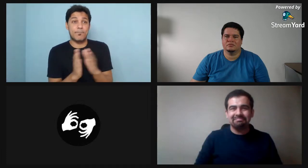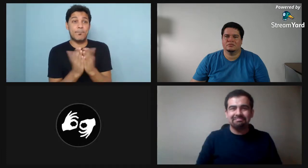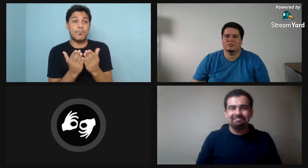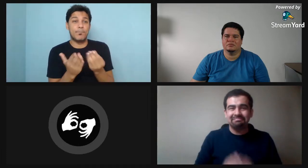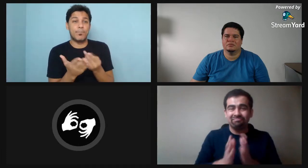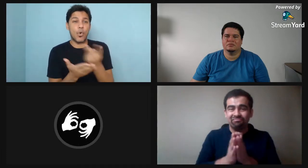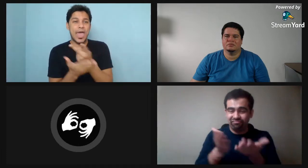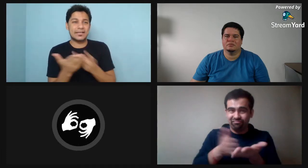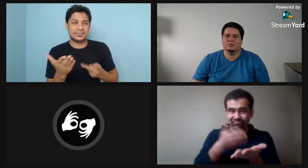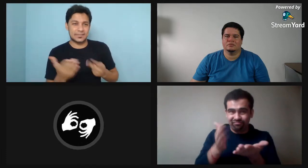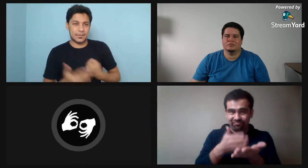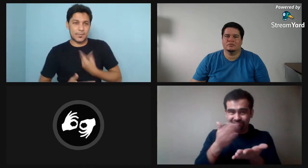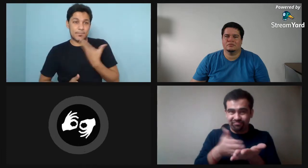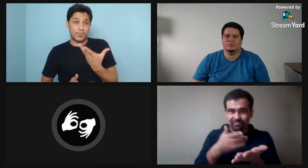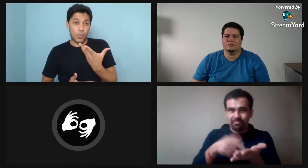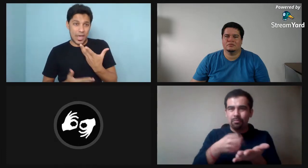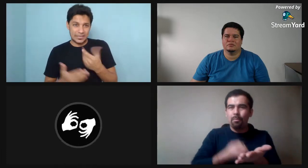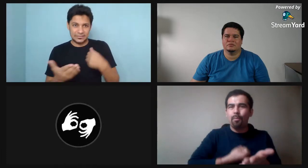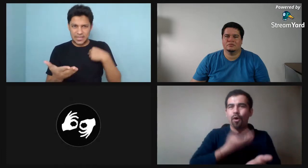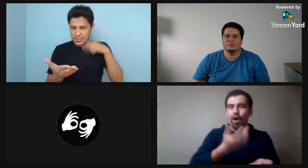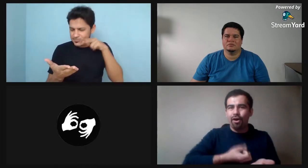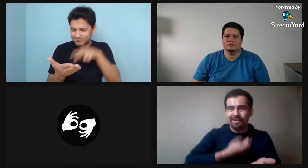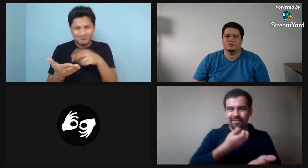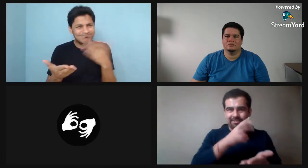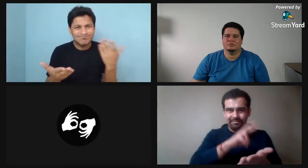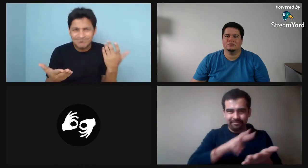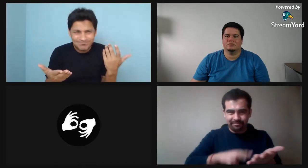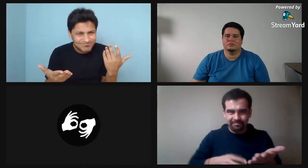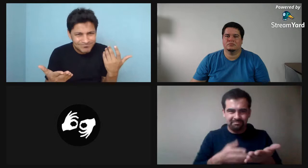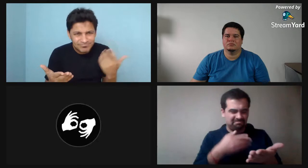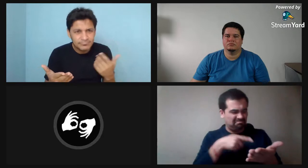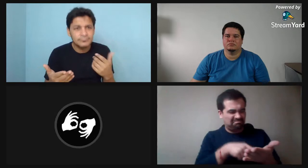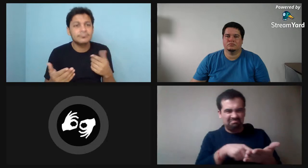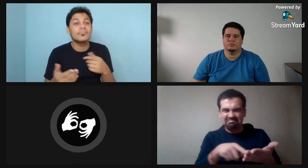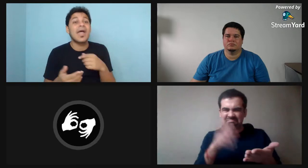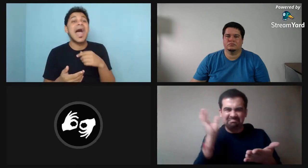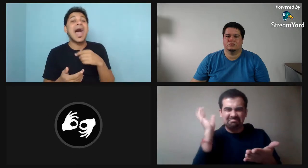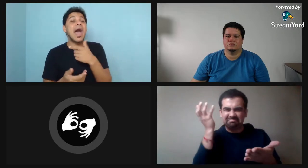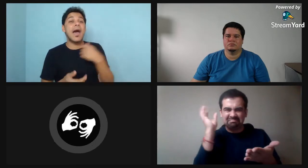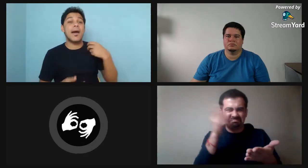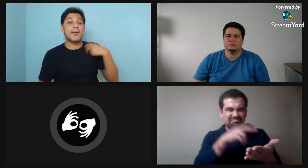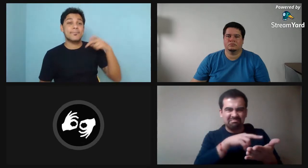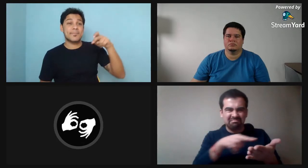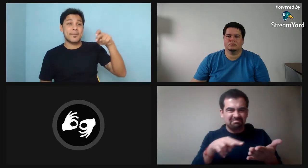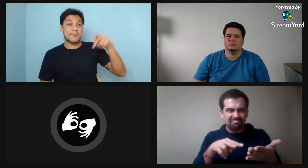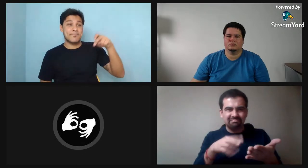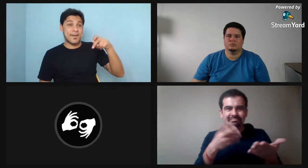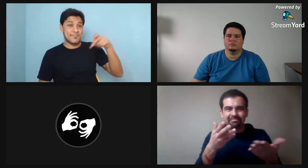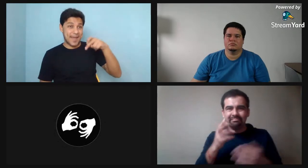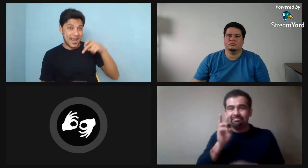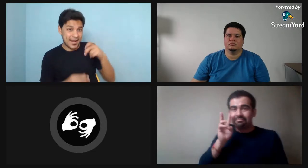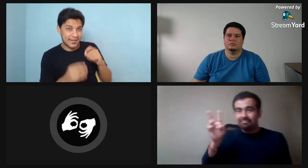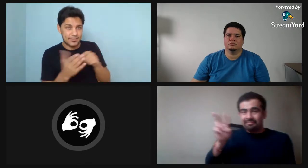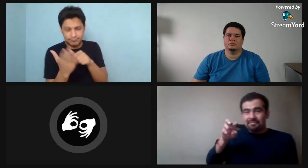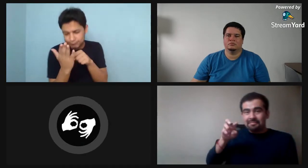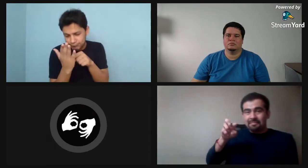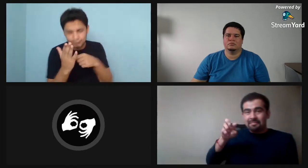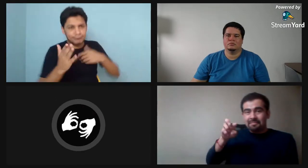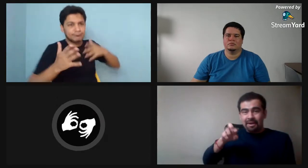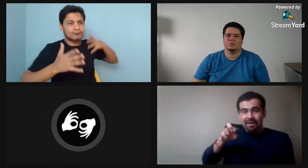Y así yo crecí y fui aprendiendo. También aprendí mucho sobre poesía. En realidad la